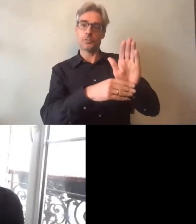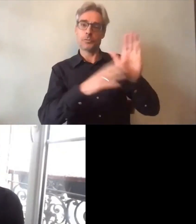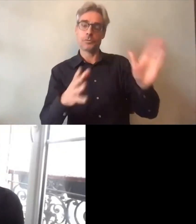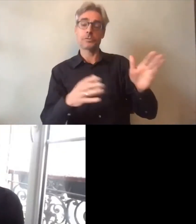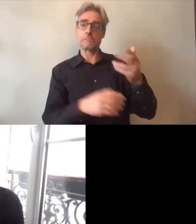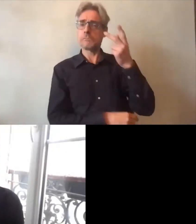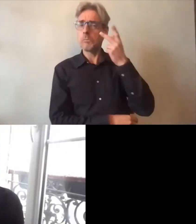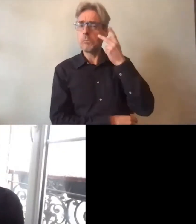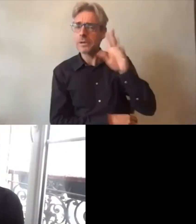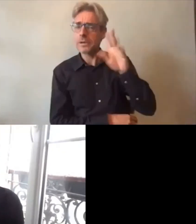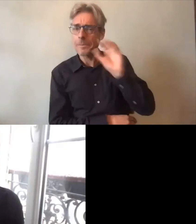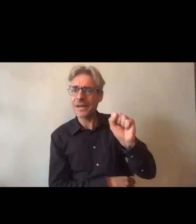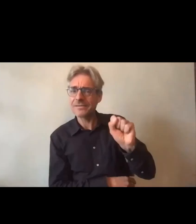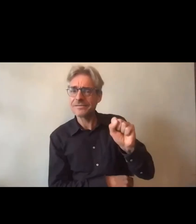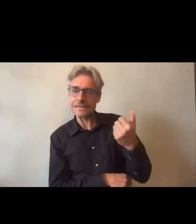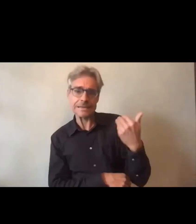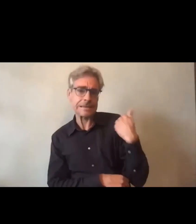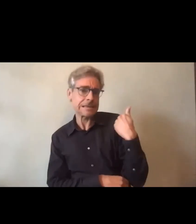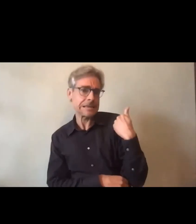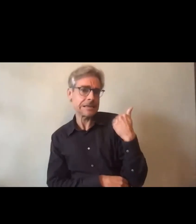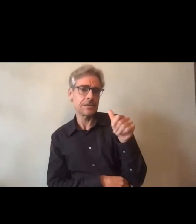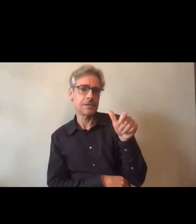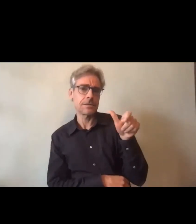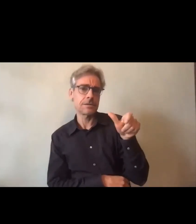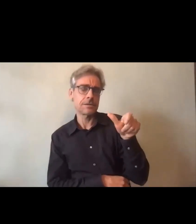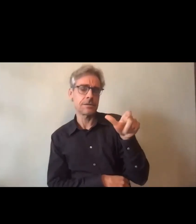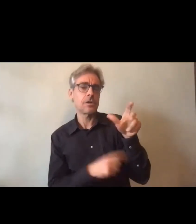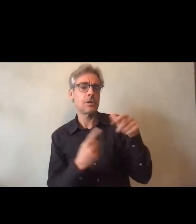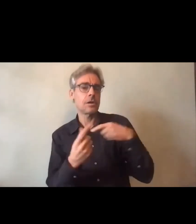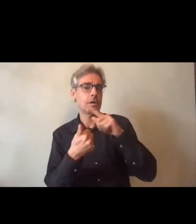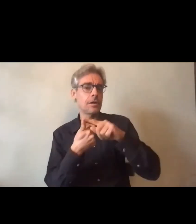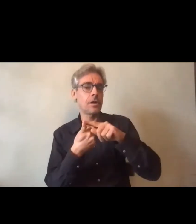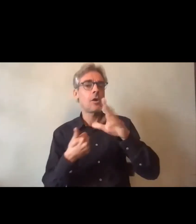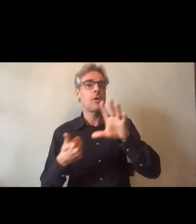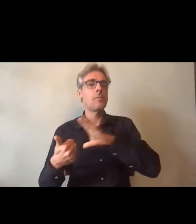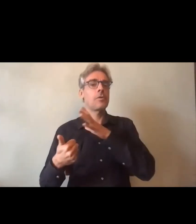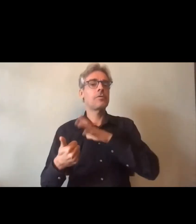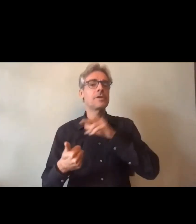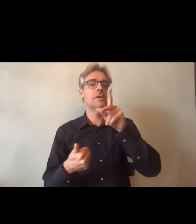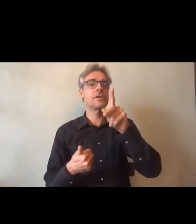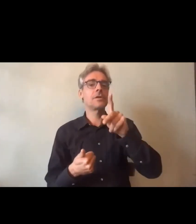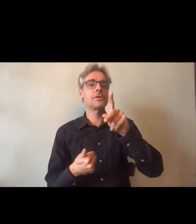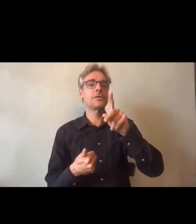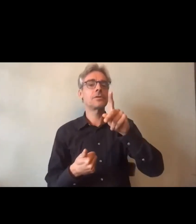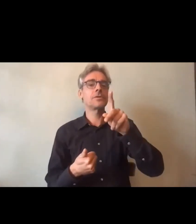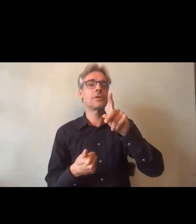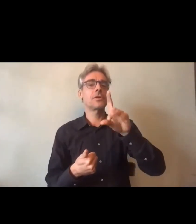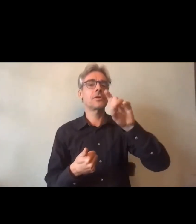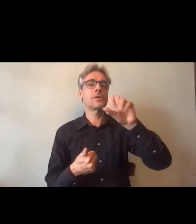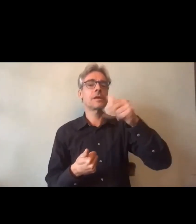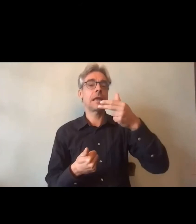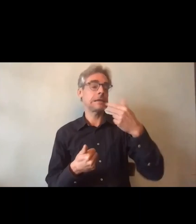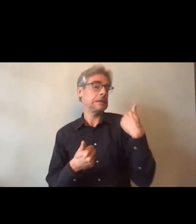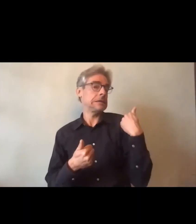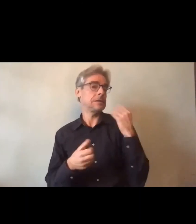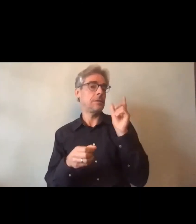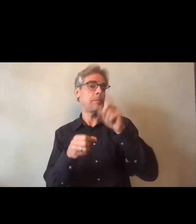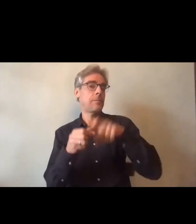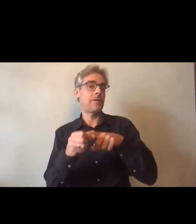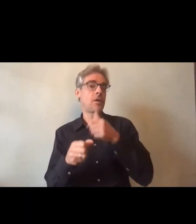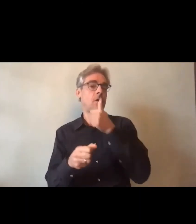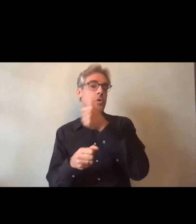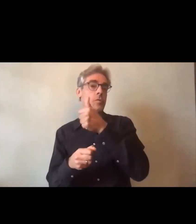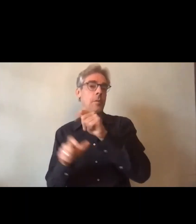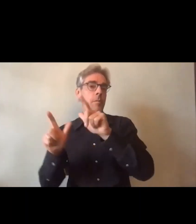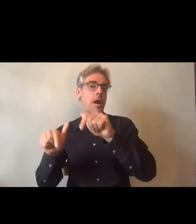apercevoir quelques instants à la fois le professeur Axel Kahn qui nous a rejoint il y a quelques minutes et qui est désormais